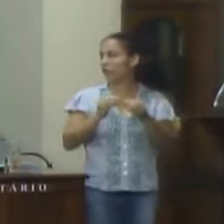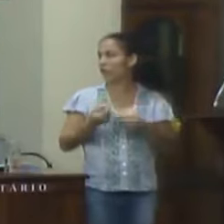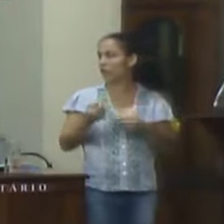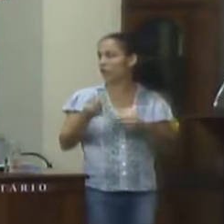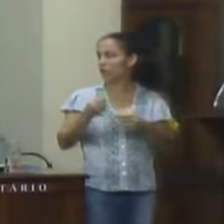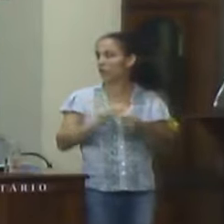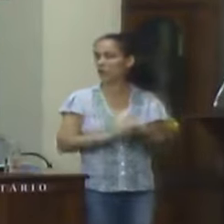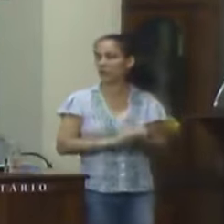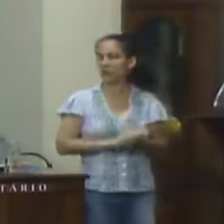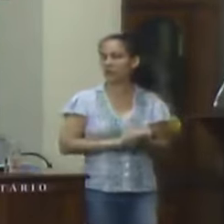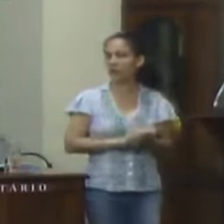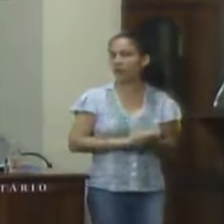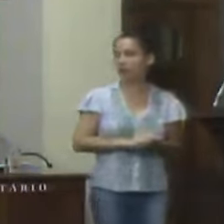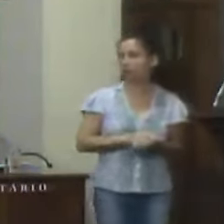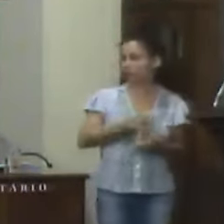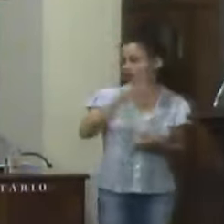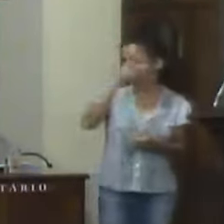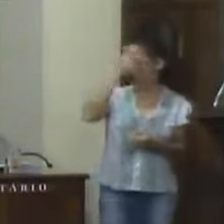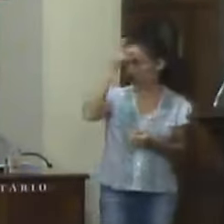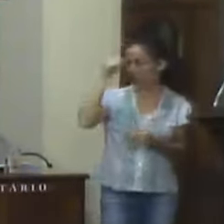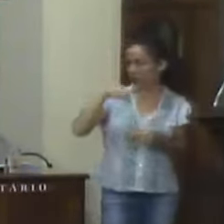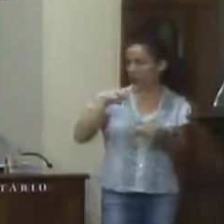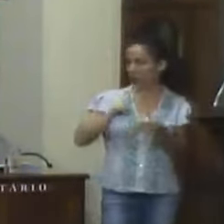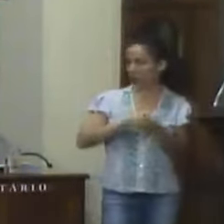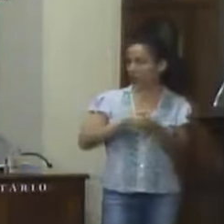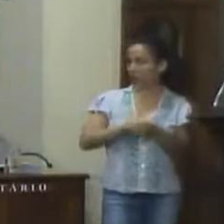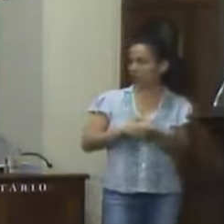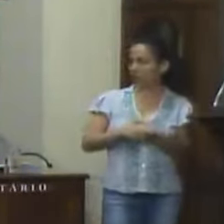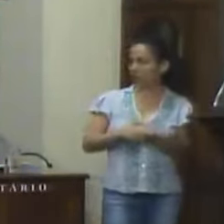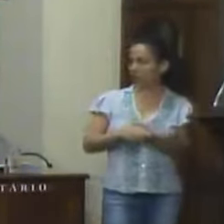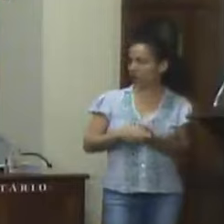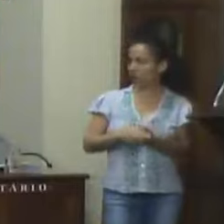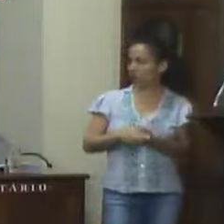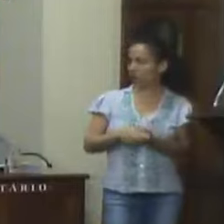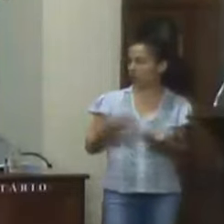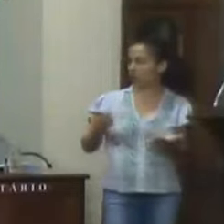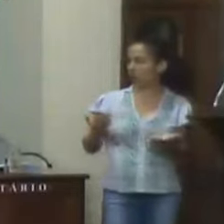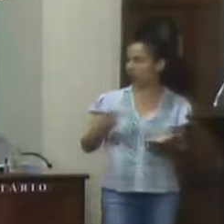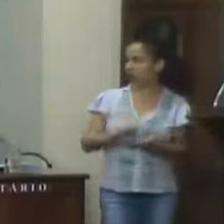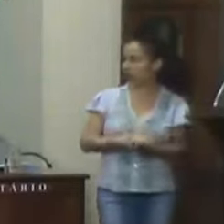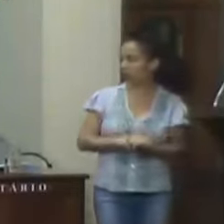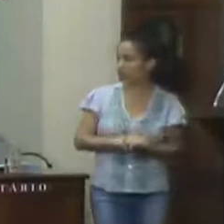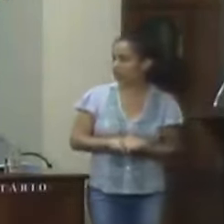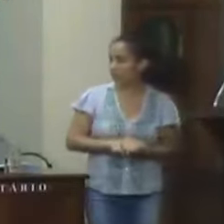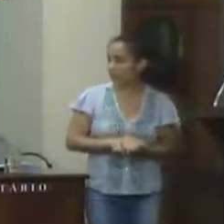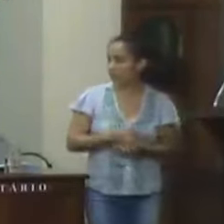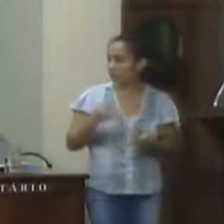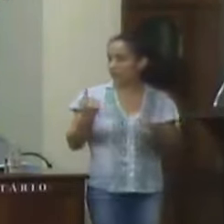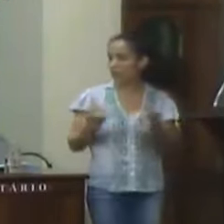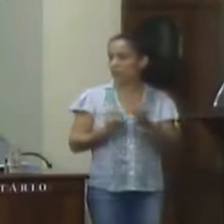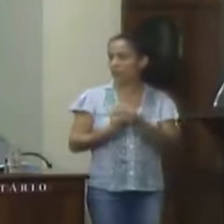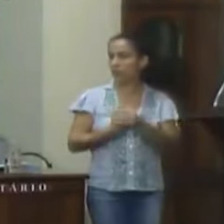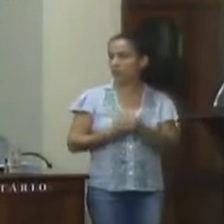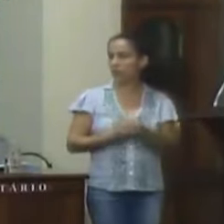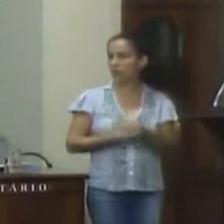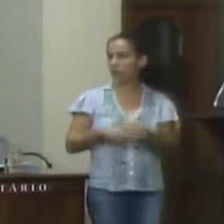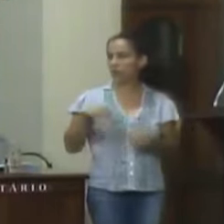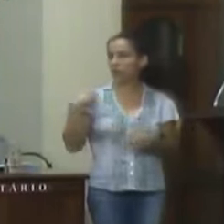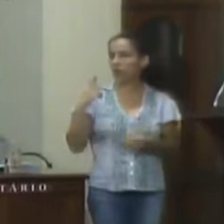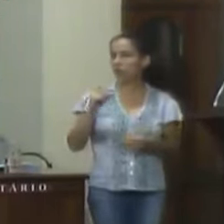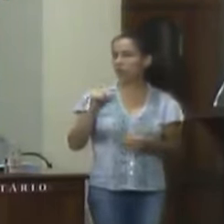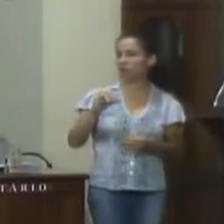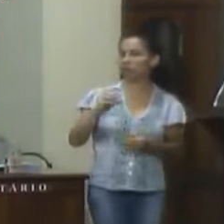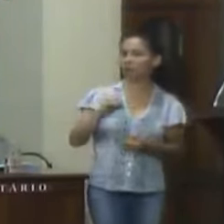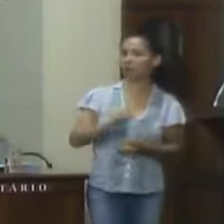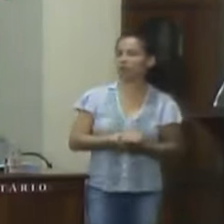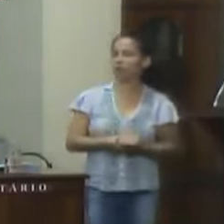esse recurso para o munícipe da nossa cidade é isso tá bom então próximo a fazer uso da tribuna vereador Silvio